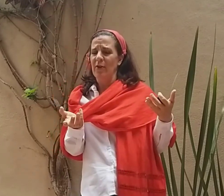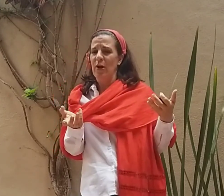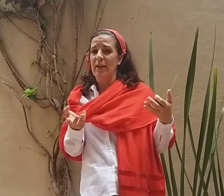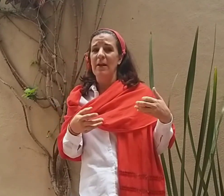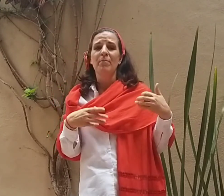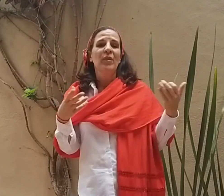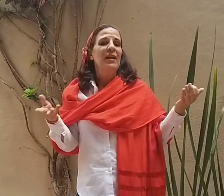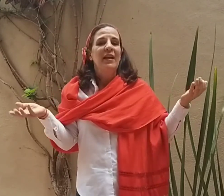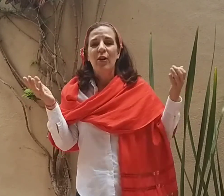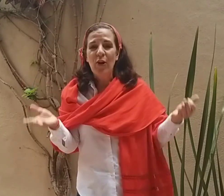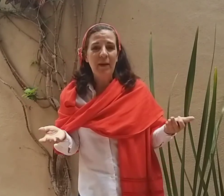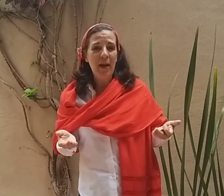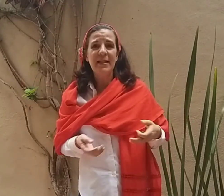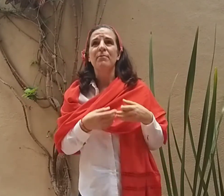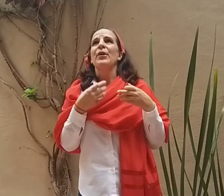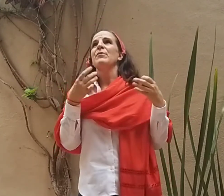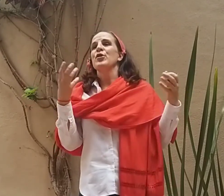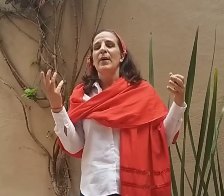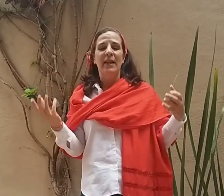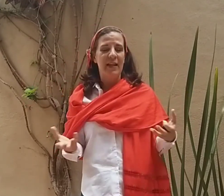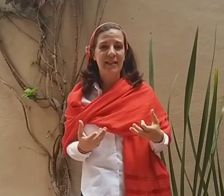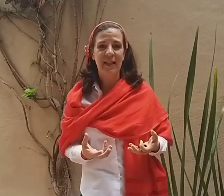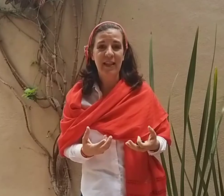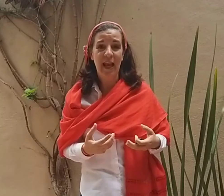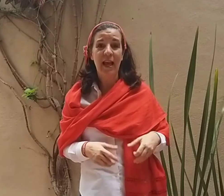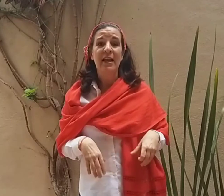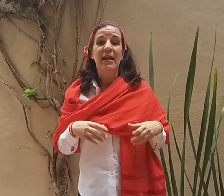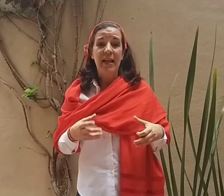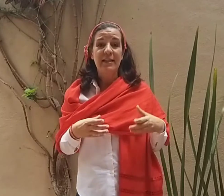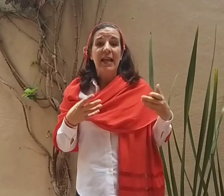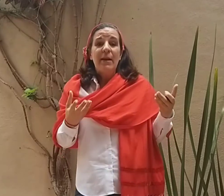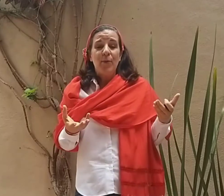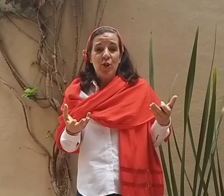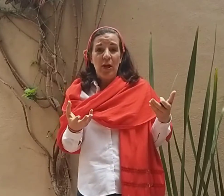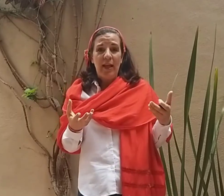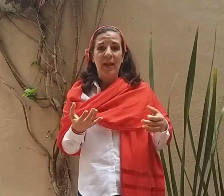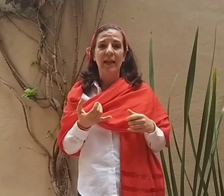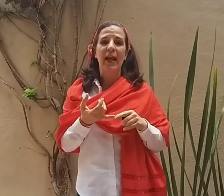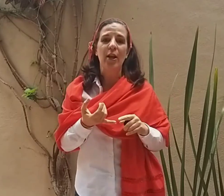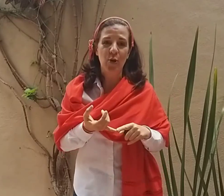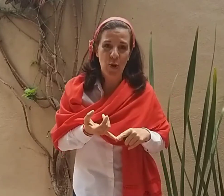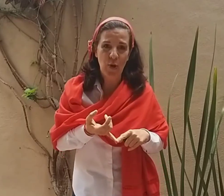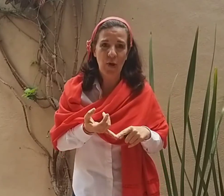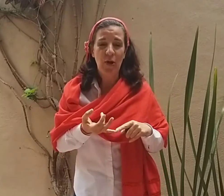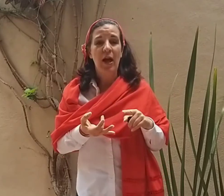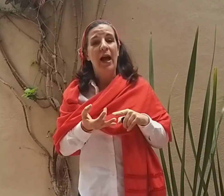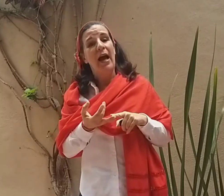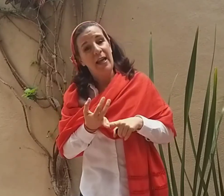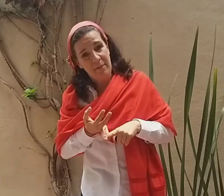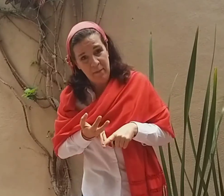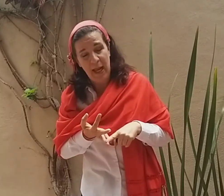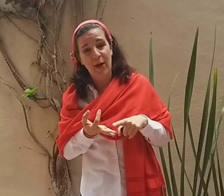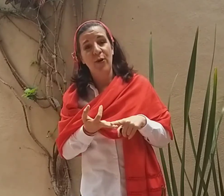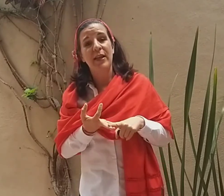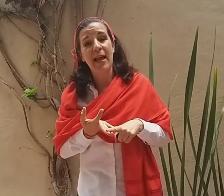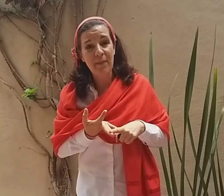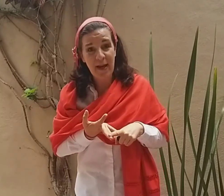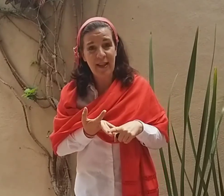nogada, lo que más podemos ver en este día es el pozole, que hay rojo, hay blanco y hay verde.